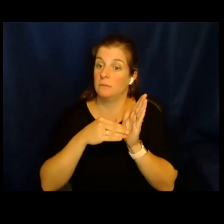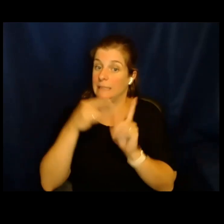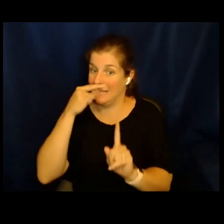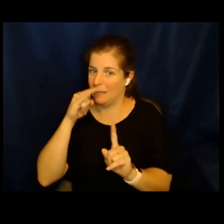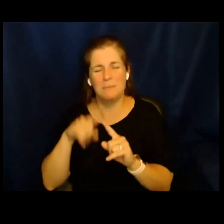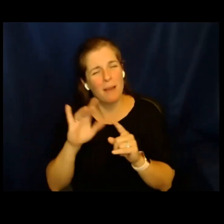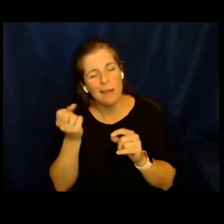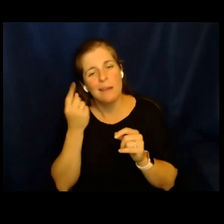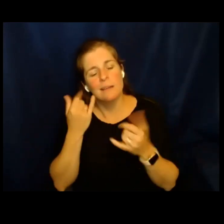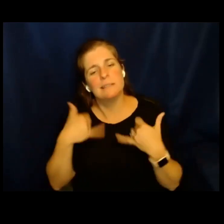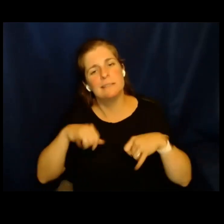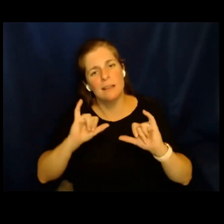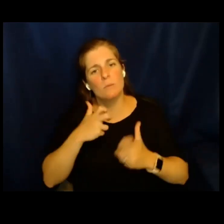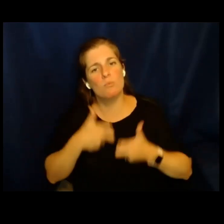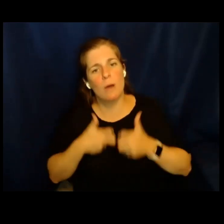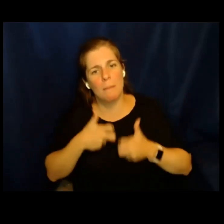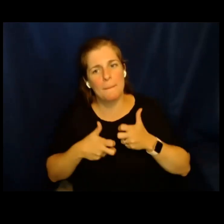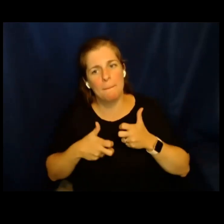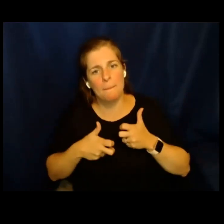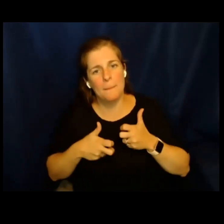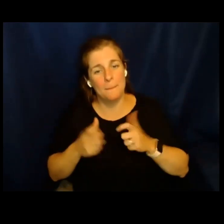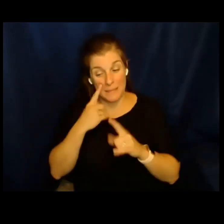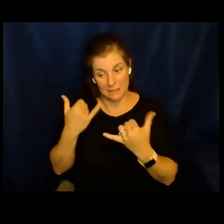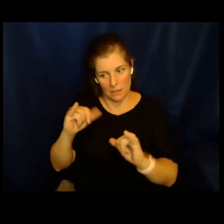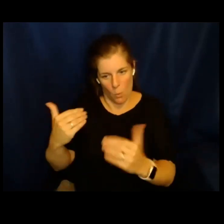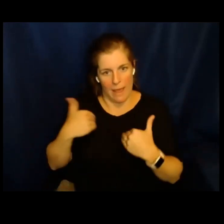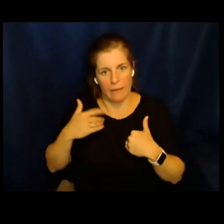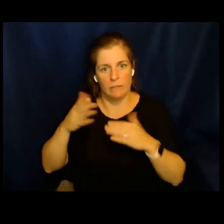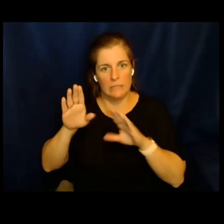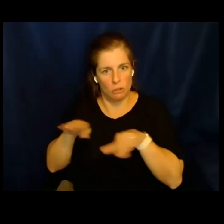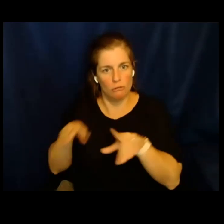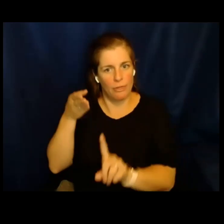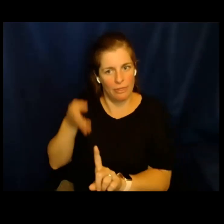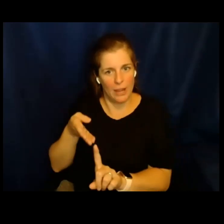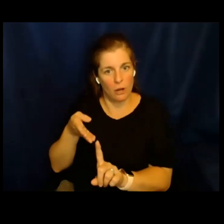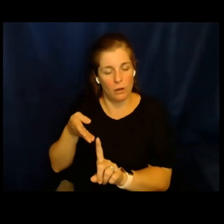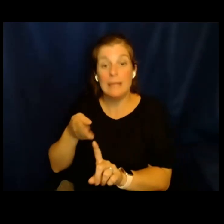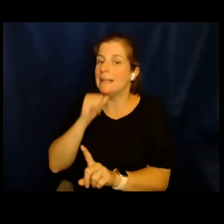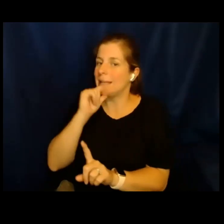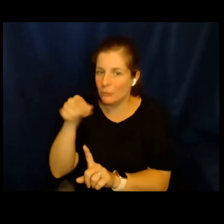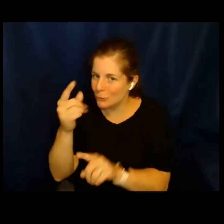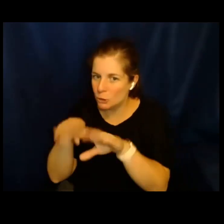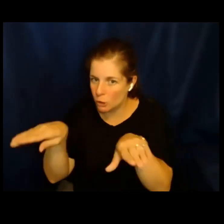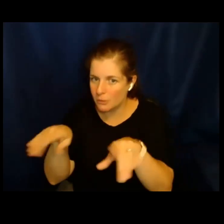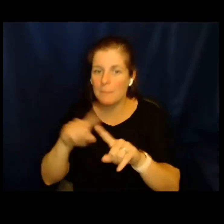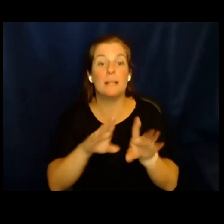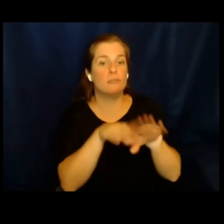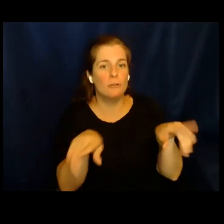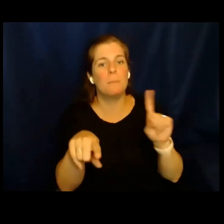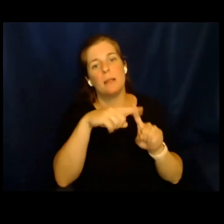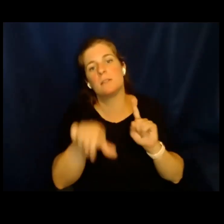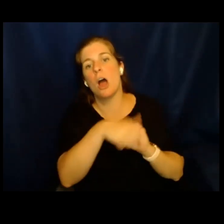.000 que pretendían. Pero sigue siendo un problema que a final de cuentas tenemos niños, solamente niños,